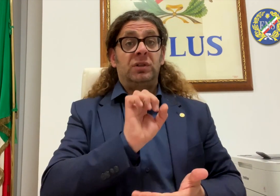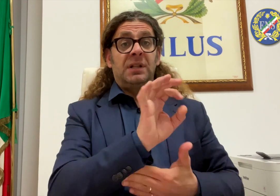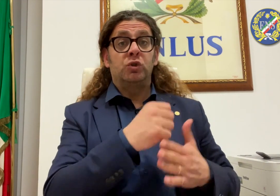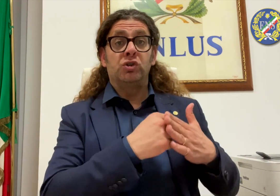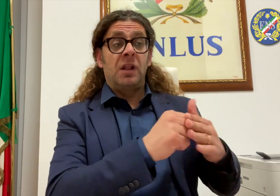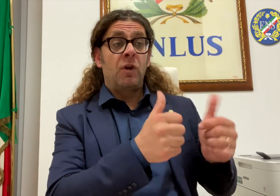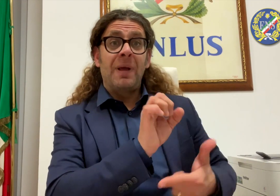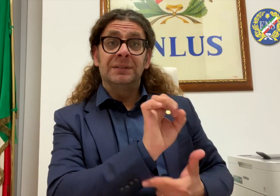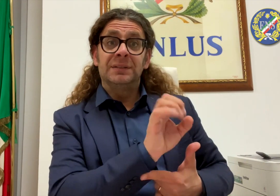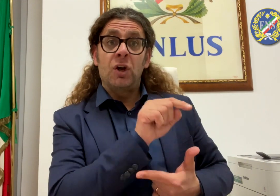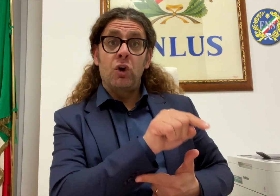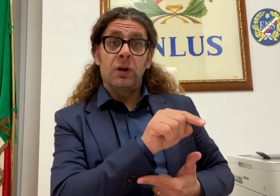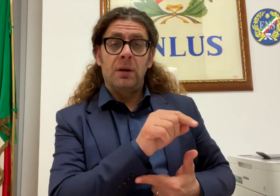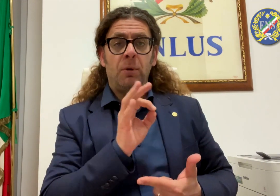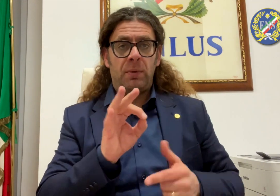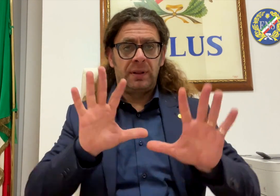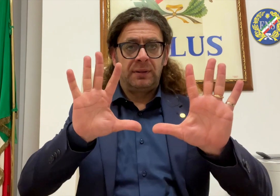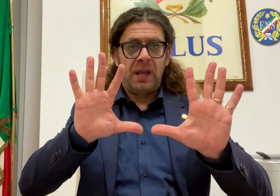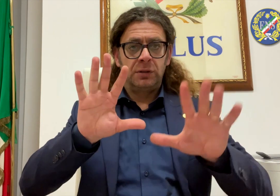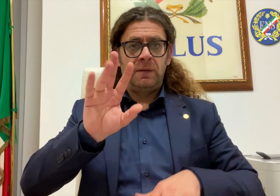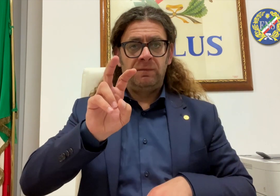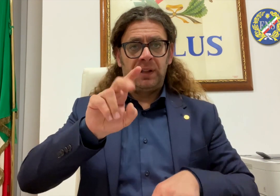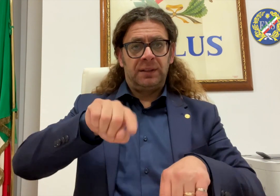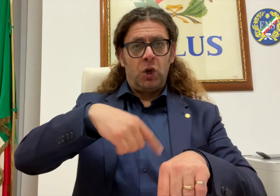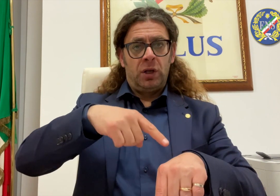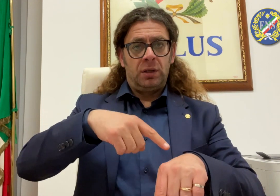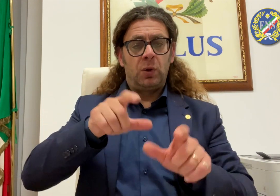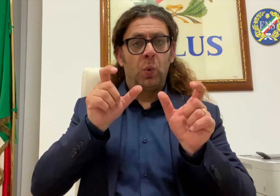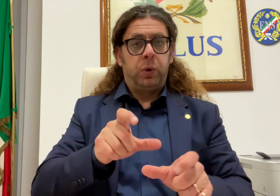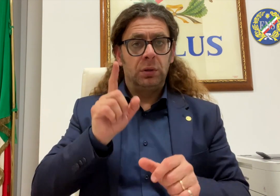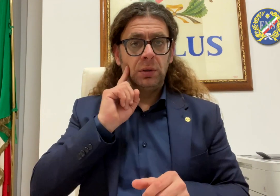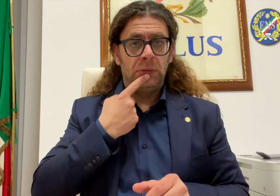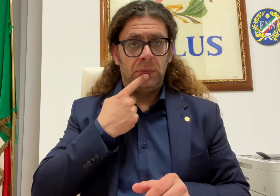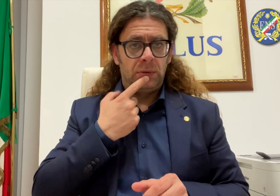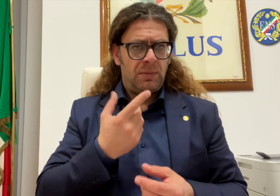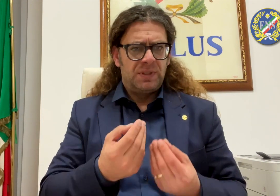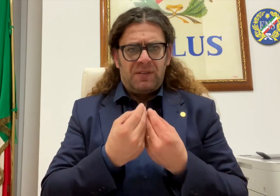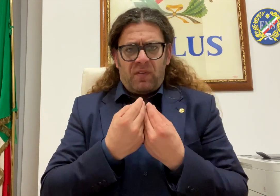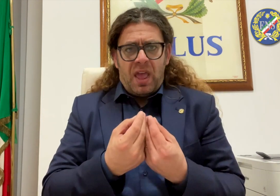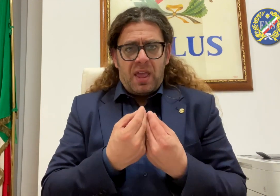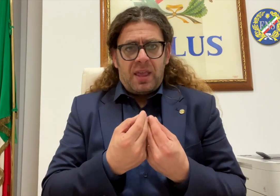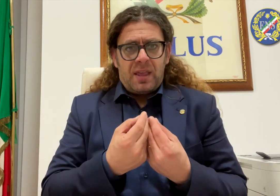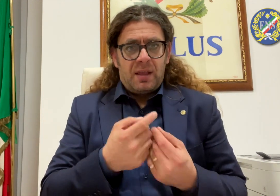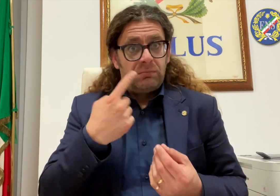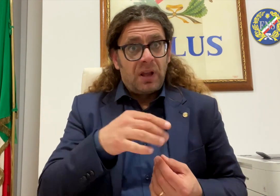sostegno dovrebbe essere lo stesso per ogni ciclo di istruzione e non cambiare continuamente perché questo costante turnover